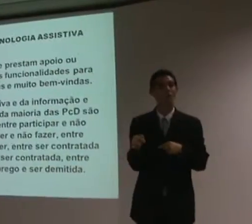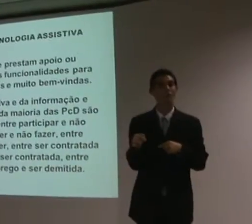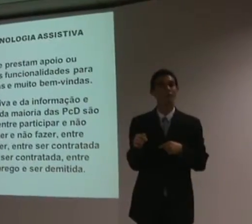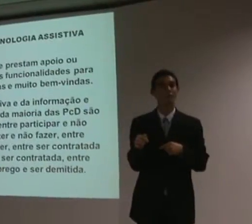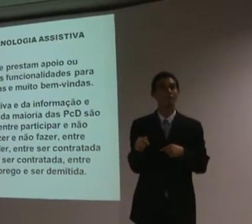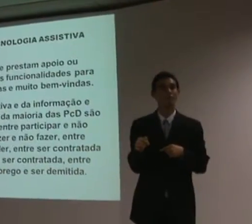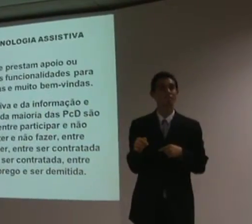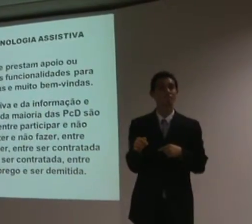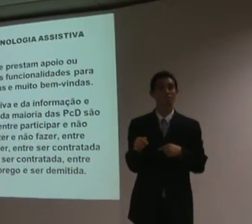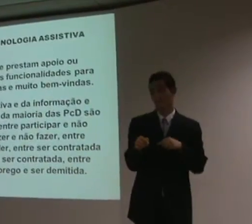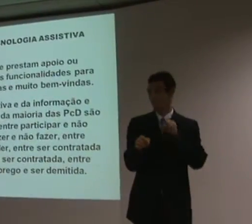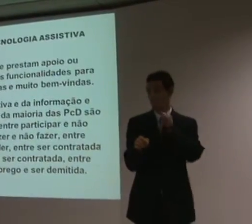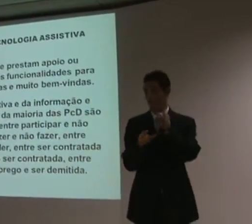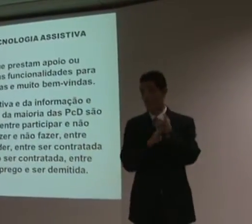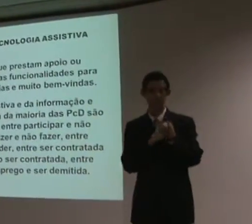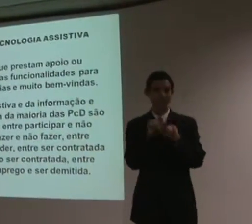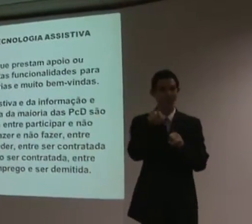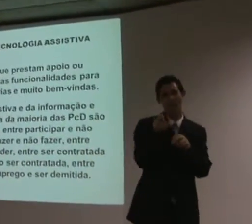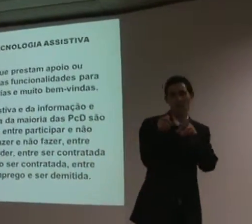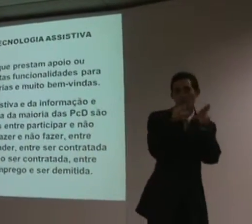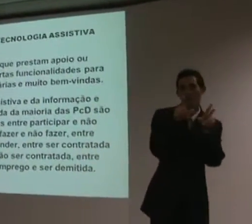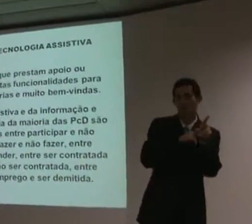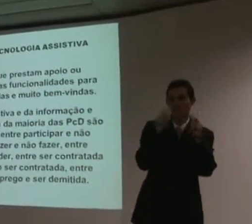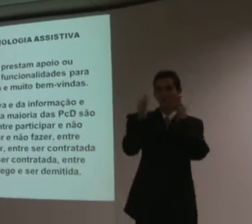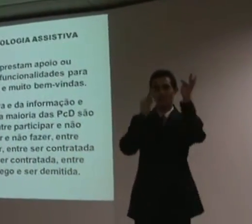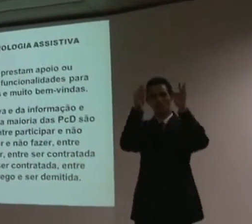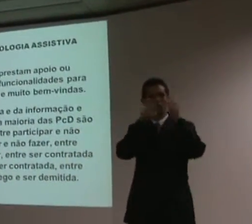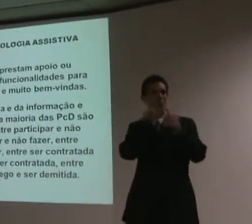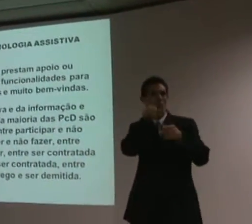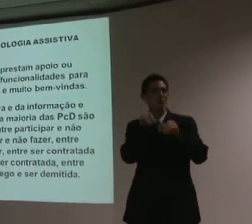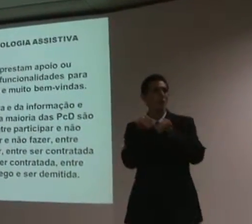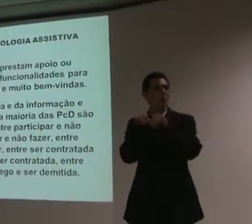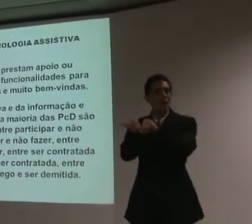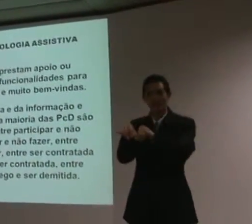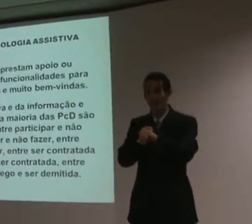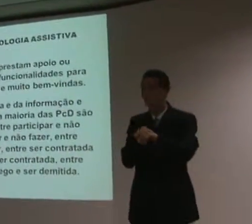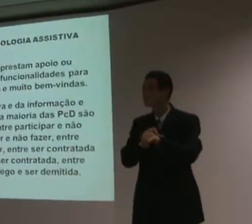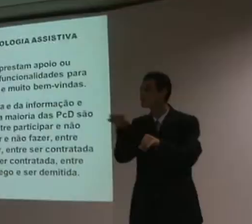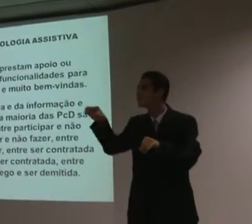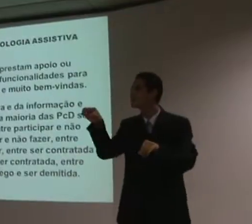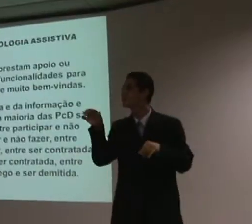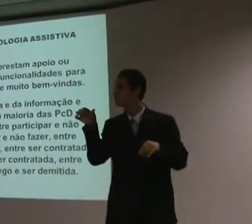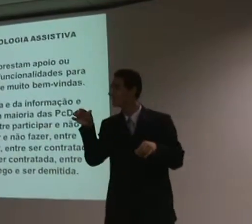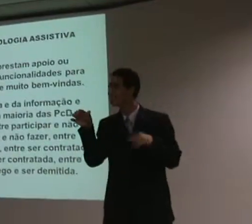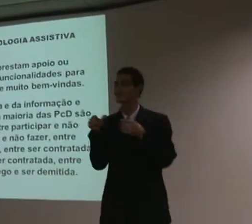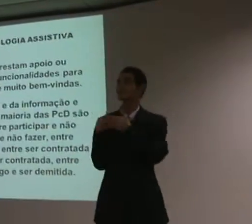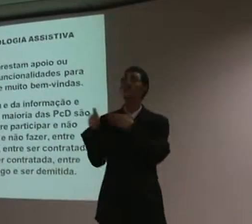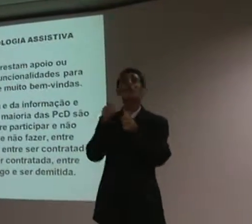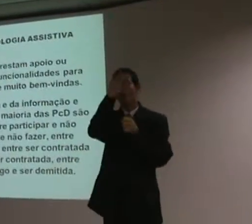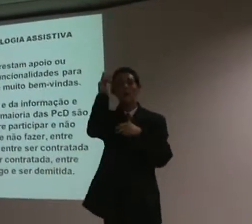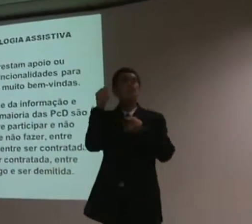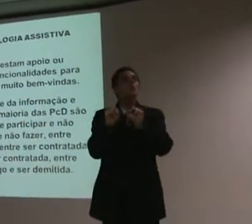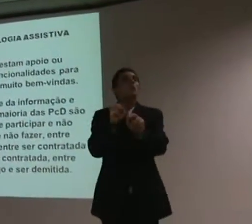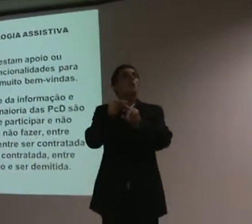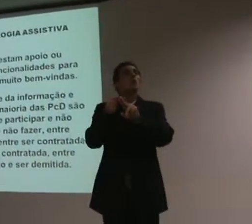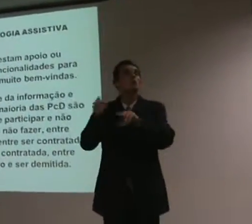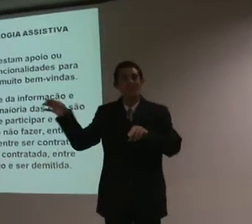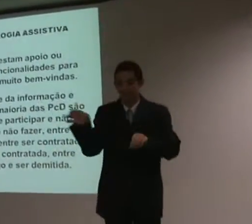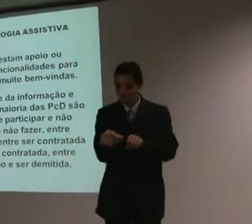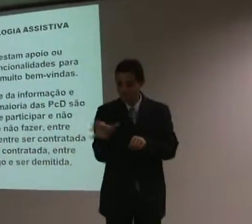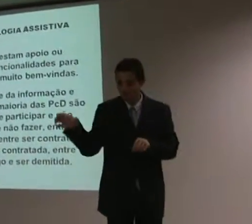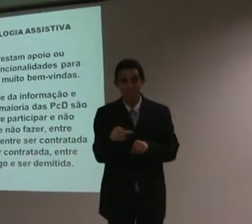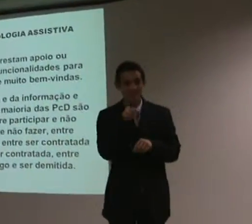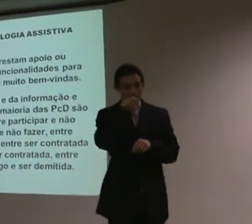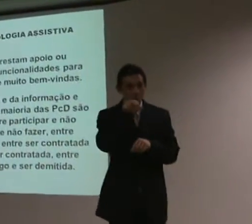é como produtos que a gente vai no supermercado e pega e compra, serve para qualquer pessoa, as coisas que estão lá no